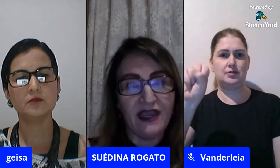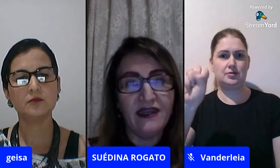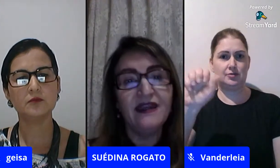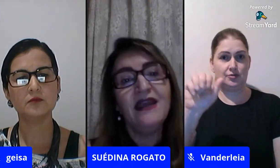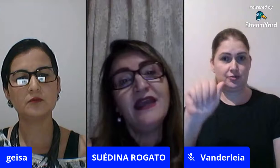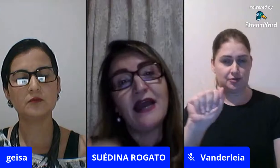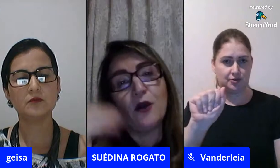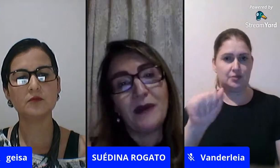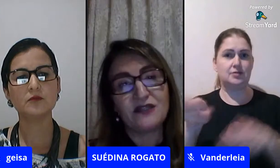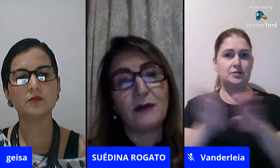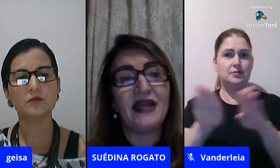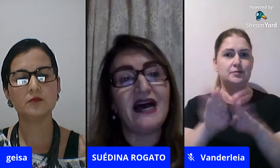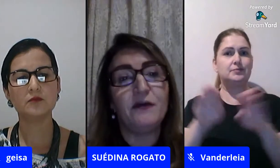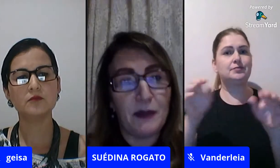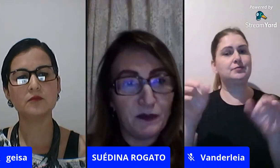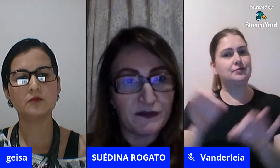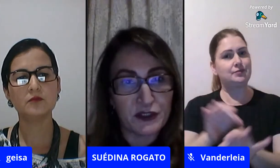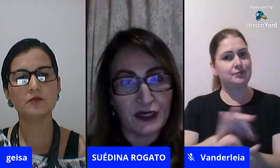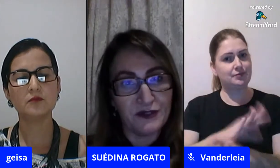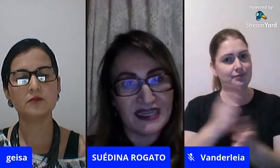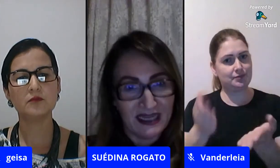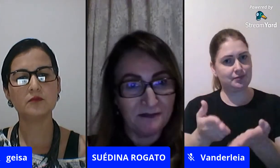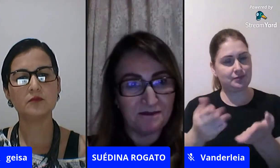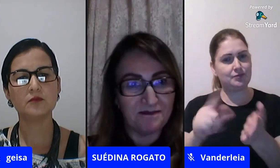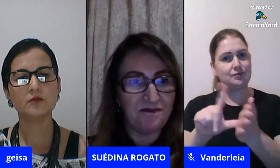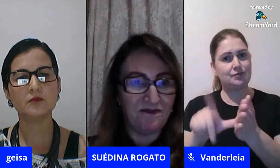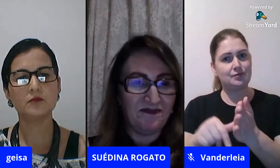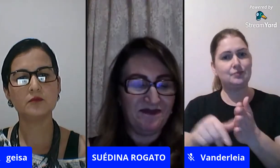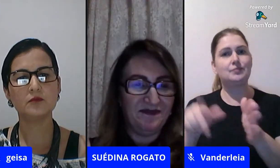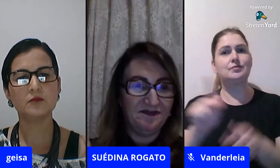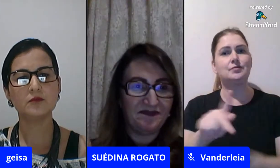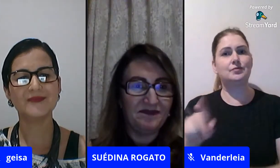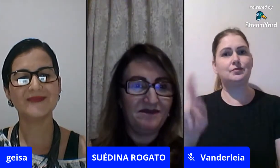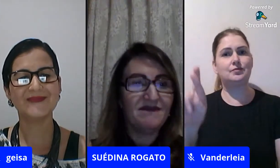do Paulo Freire e aí eu passo a palavra para a professora Roseli